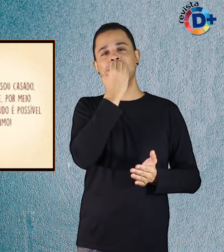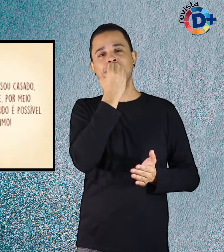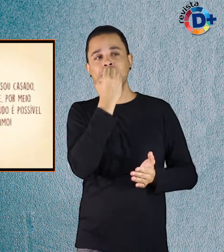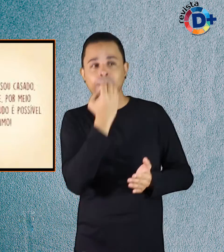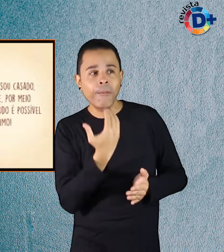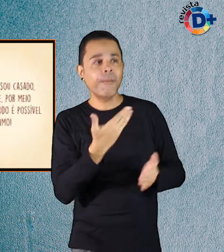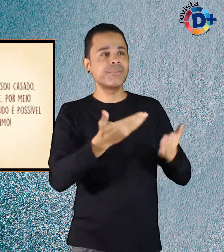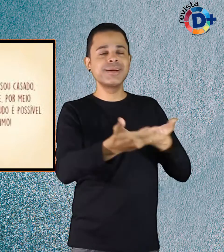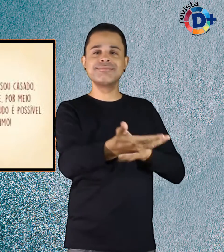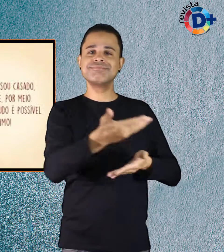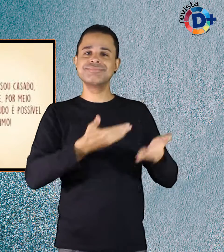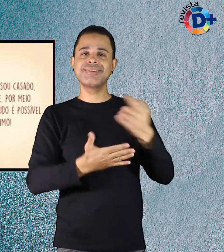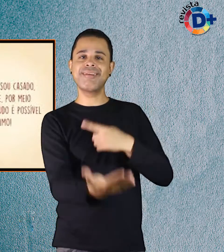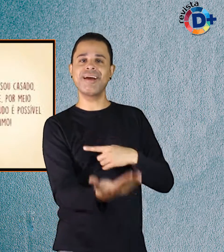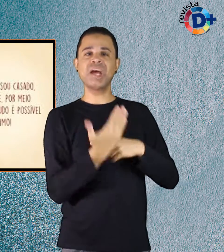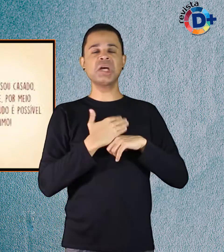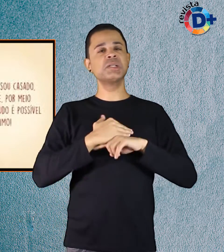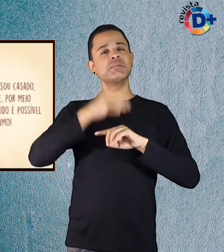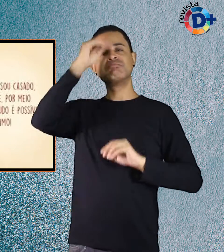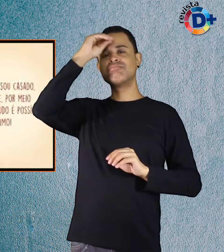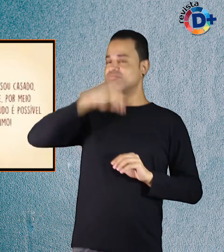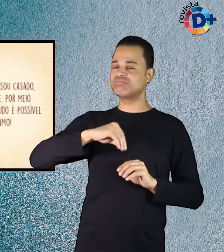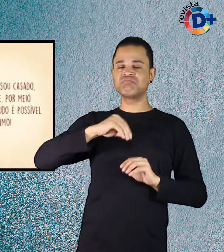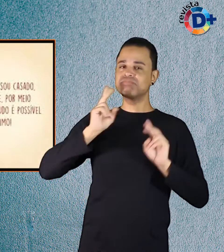influenciaram positivamente sua trajetória.